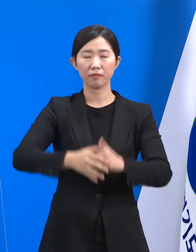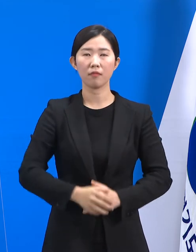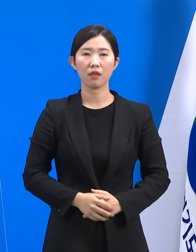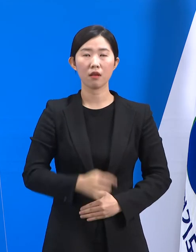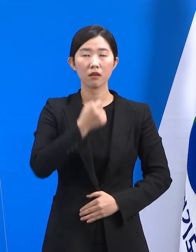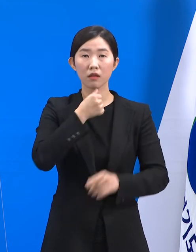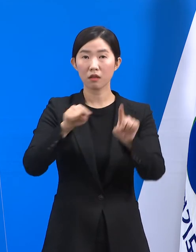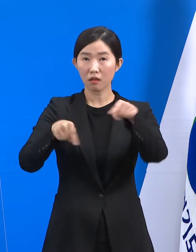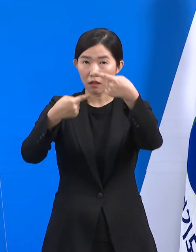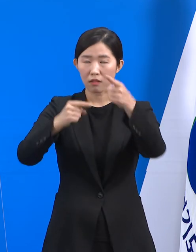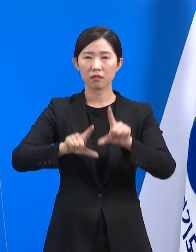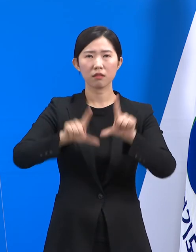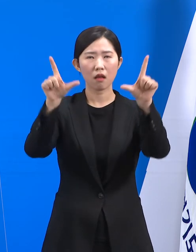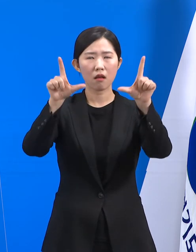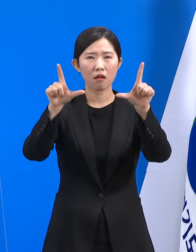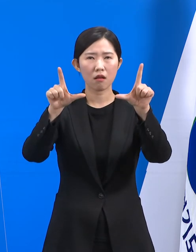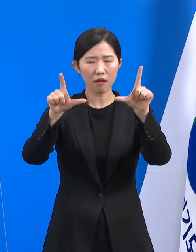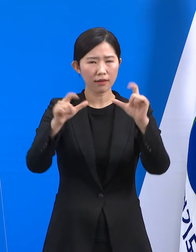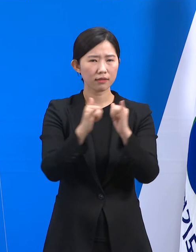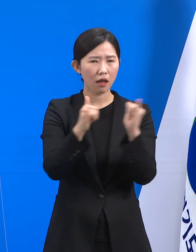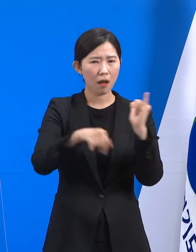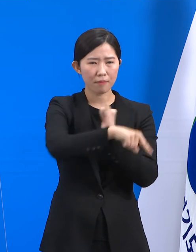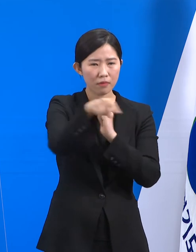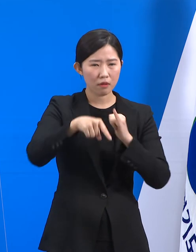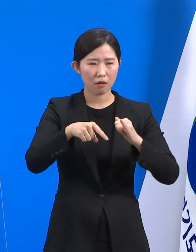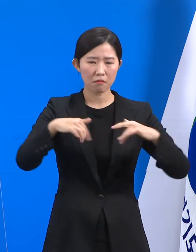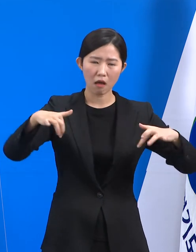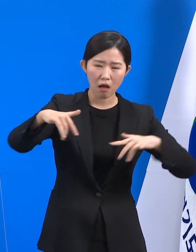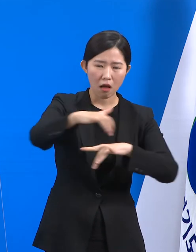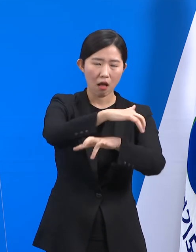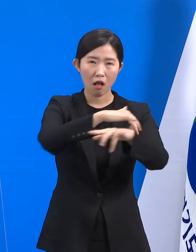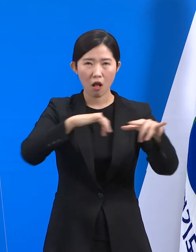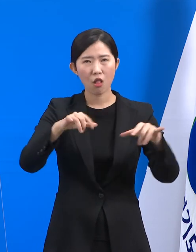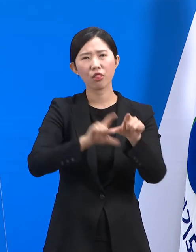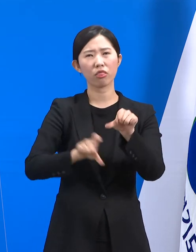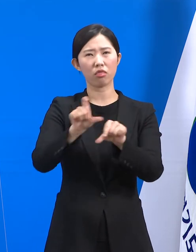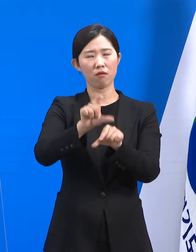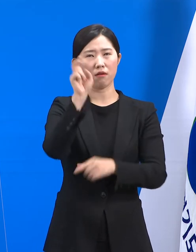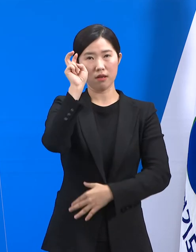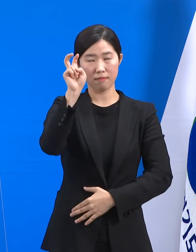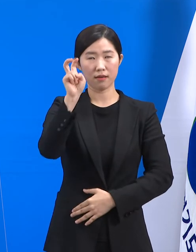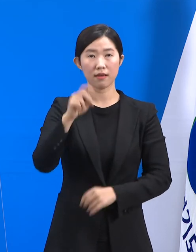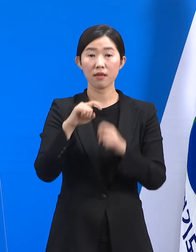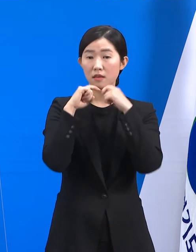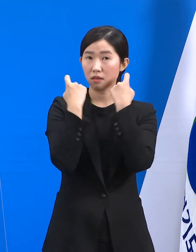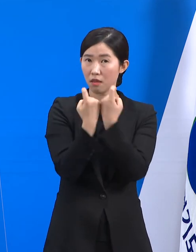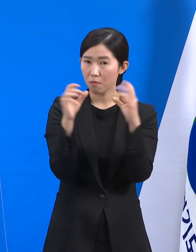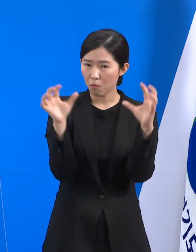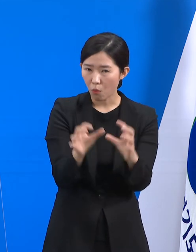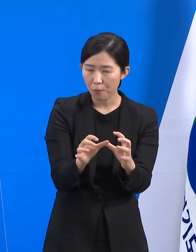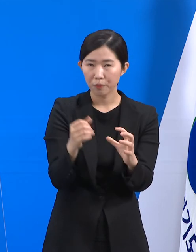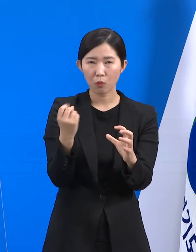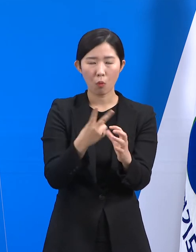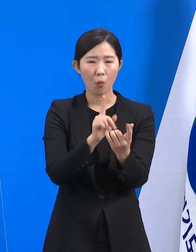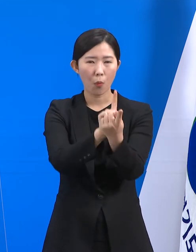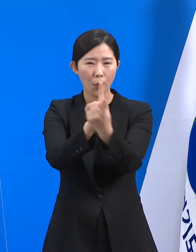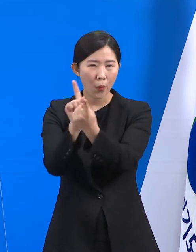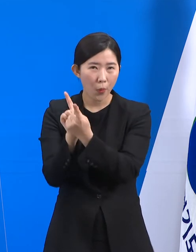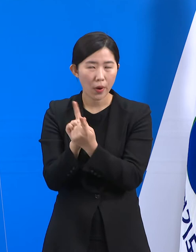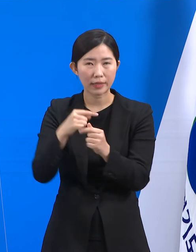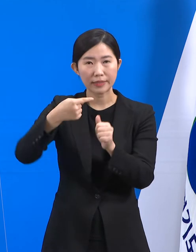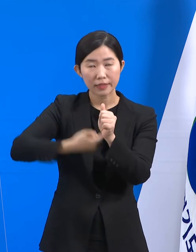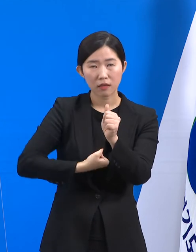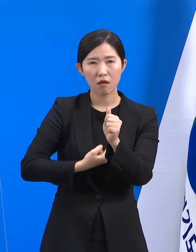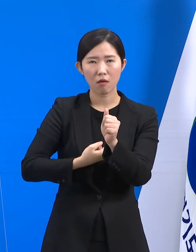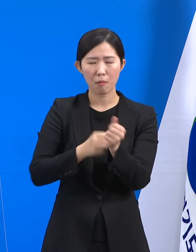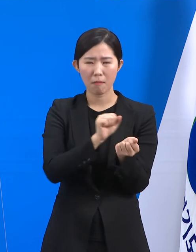평소보다 더 많은 사람들이 이동할 것으로 예상됩니다. 개인 간 모임 접촉 증가로 감염 확산 가능성이